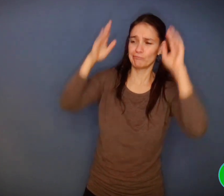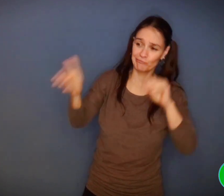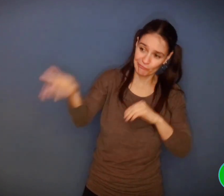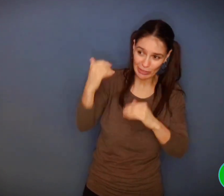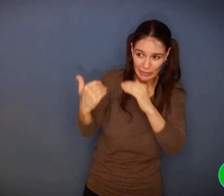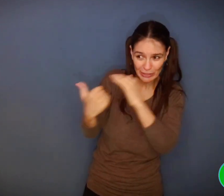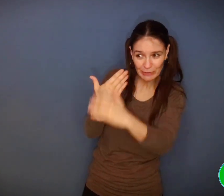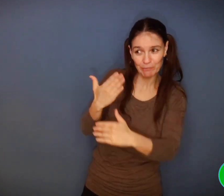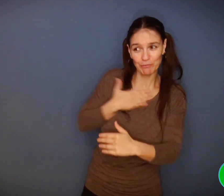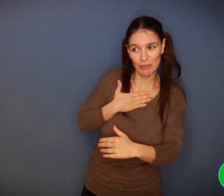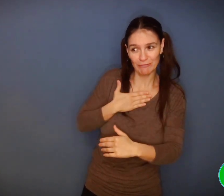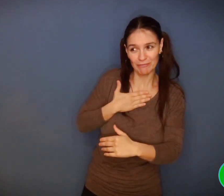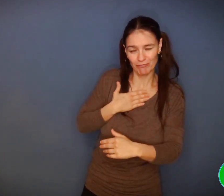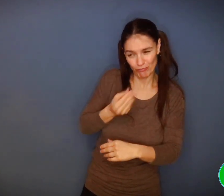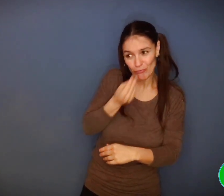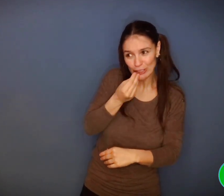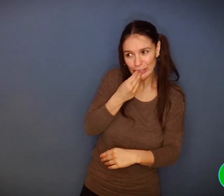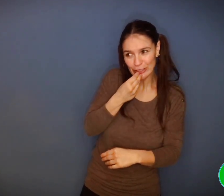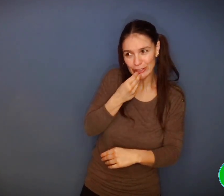« Viens manger chez moi ! » dit-elle.